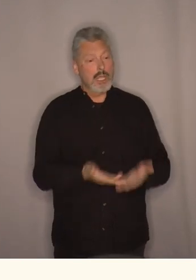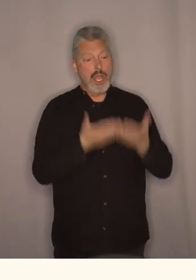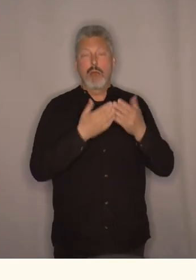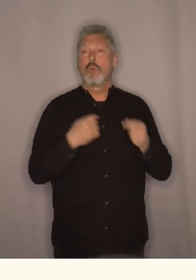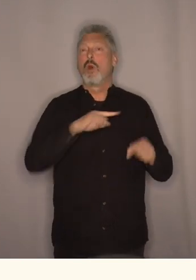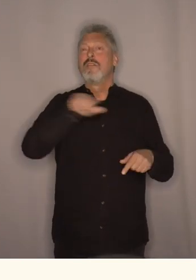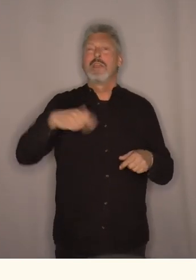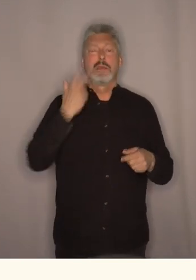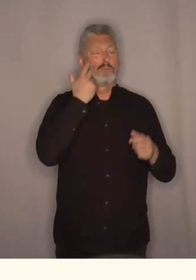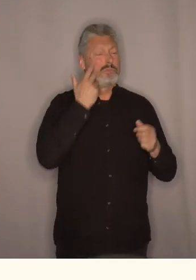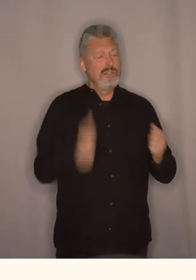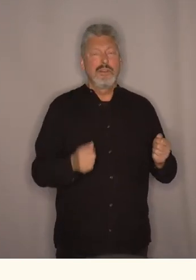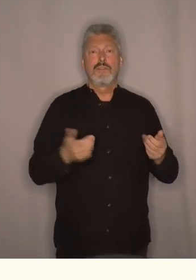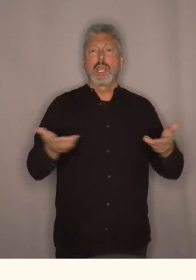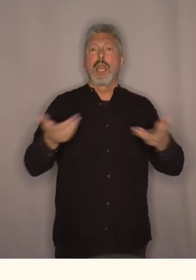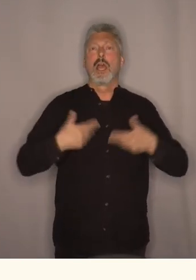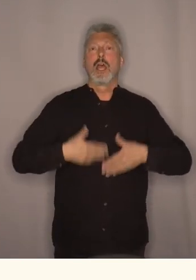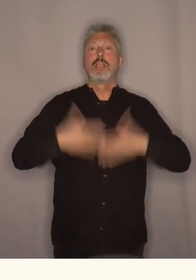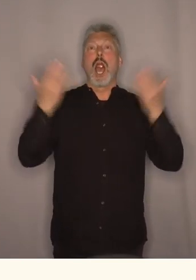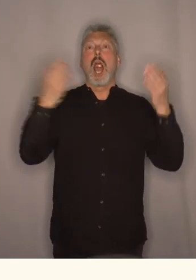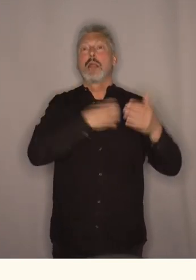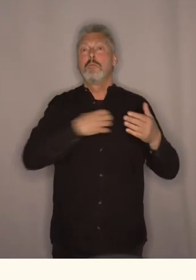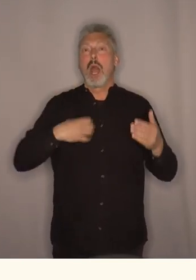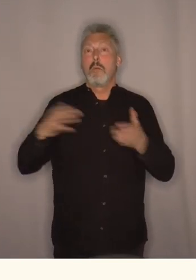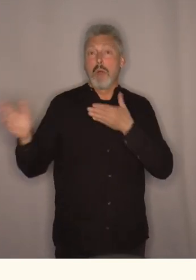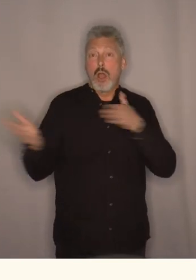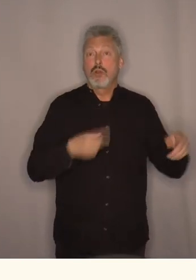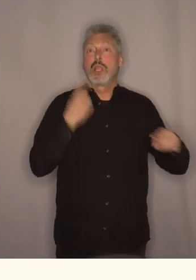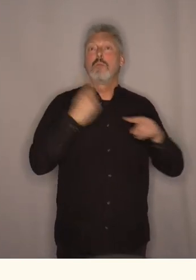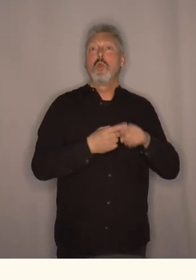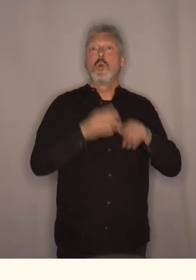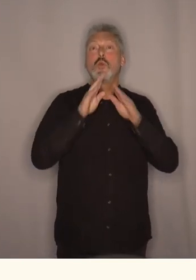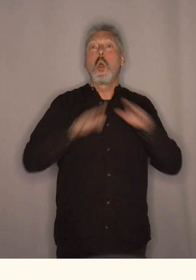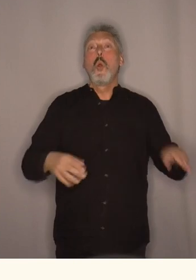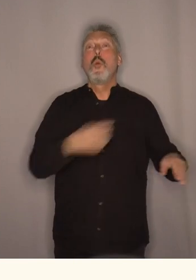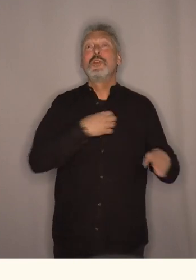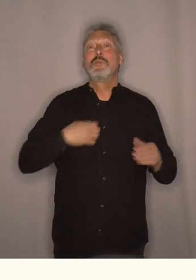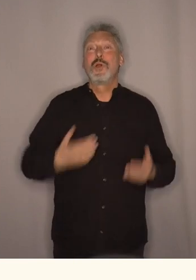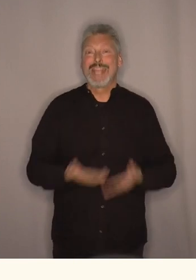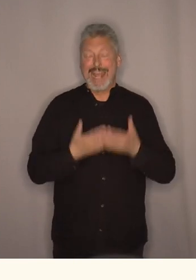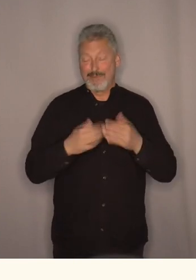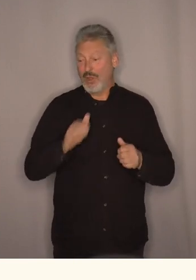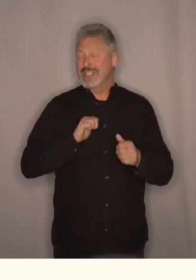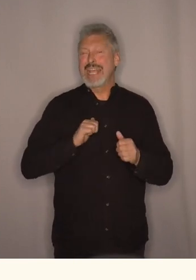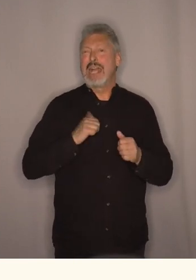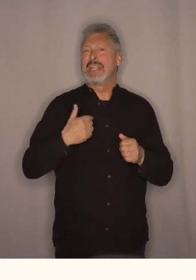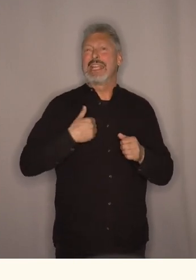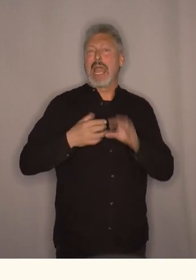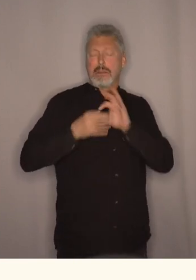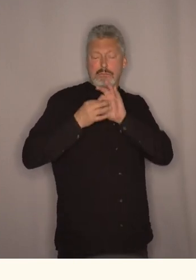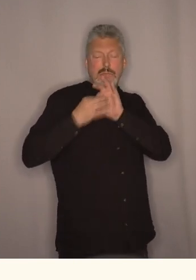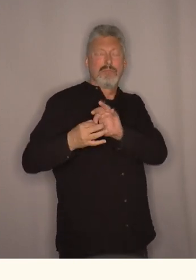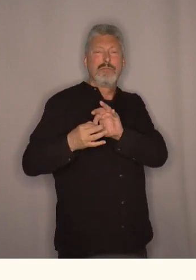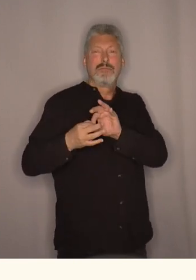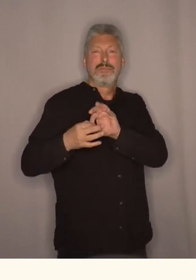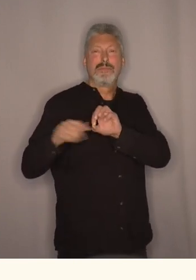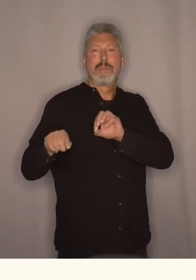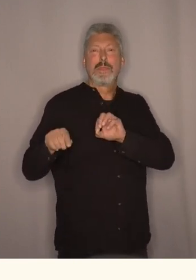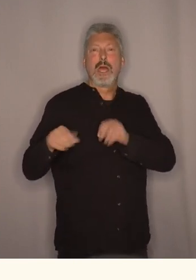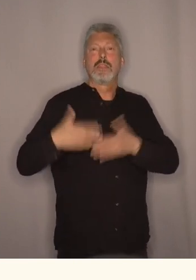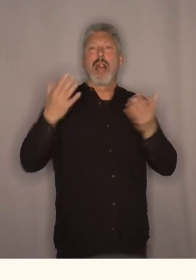at vi fikk dagmamaordning og vi fikk til og med husmåhjelp hjemme hos oss. Selv så fikk jeg et nært forhold til min dagmama